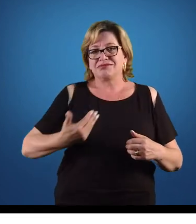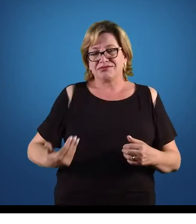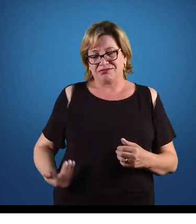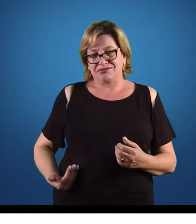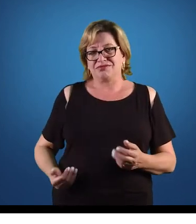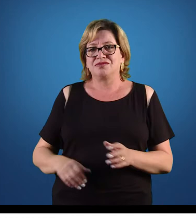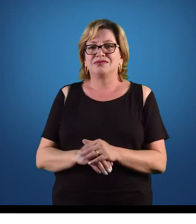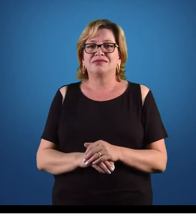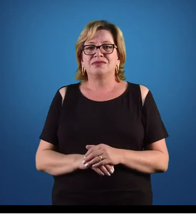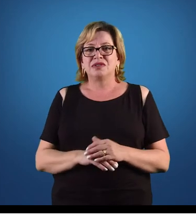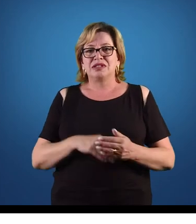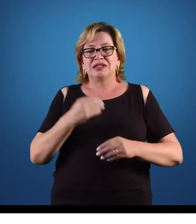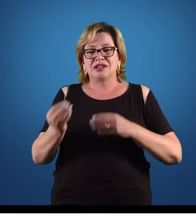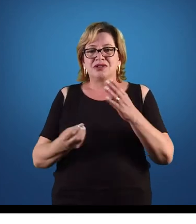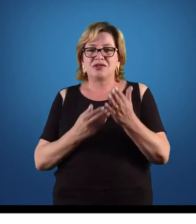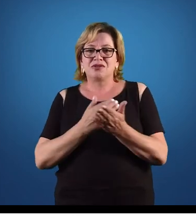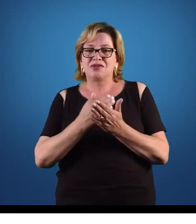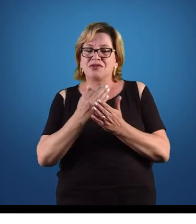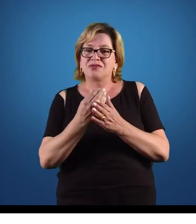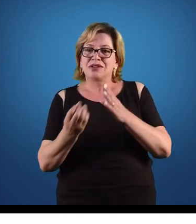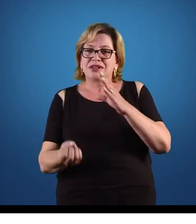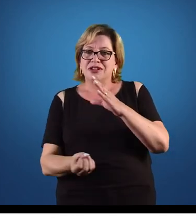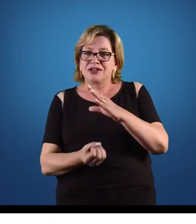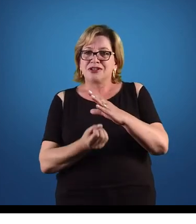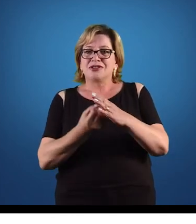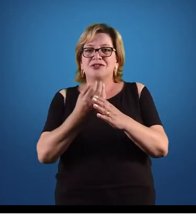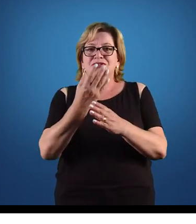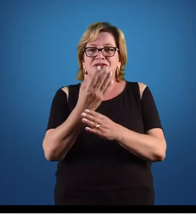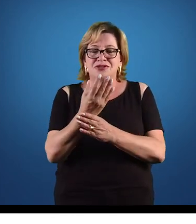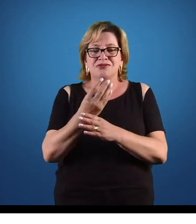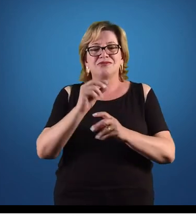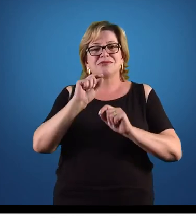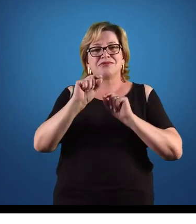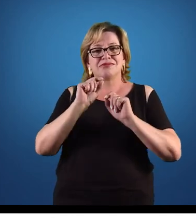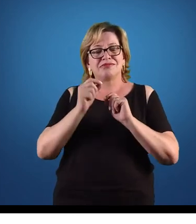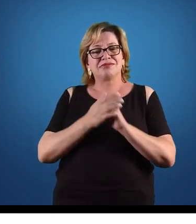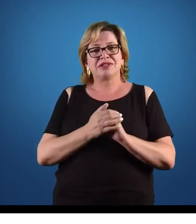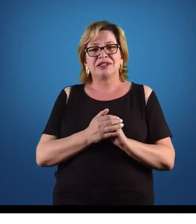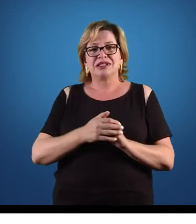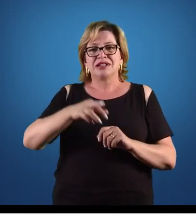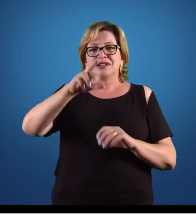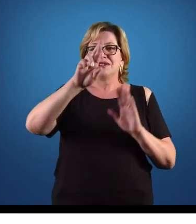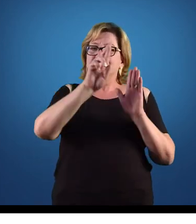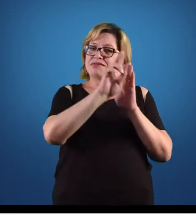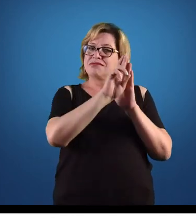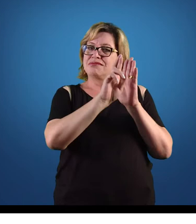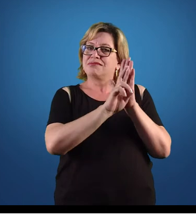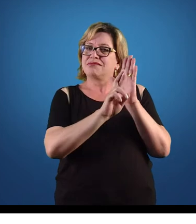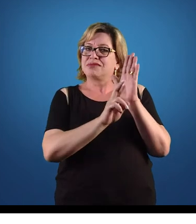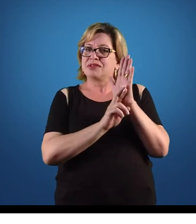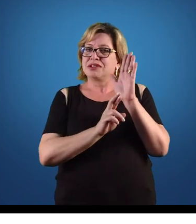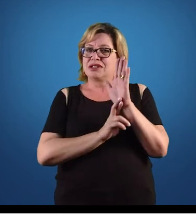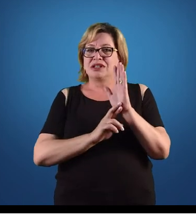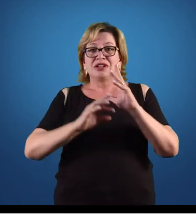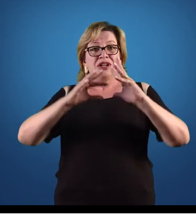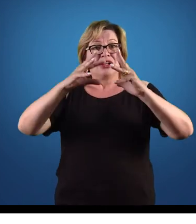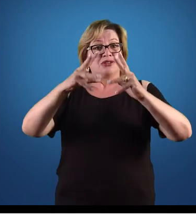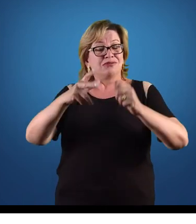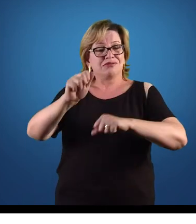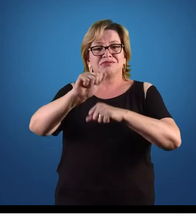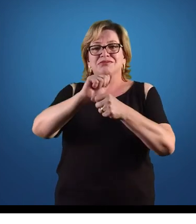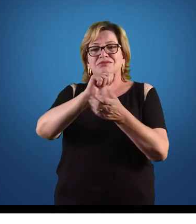E aí, então, surge novamente a regulamentação de todas essas